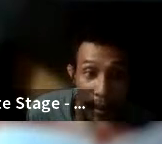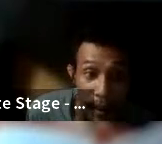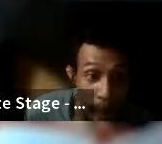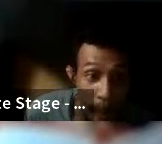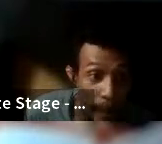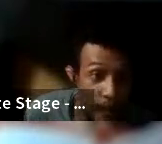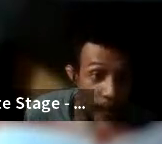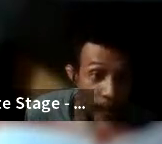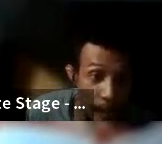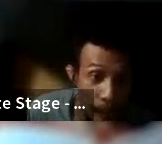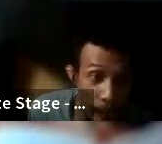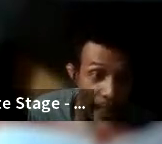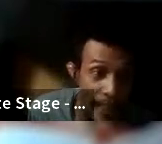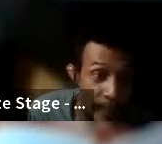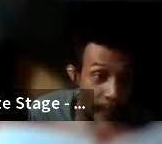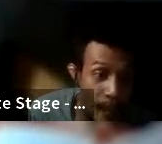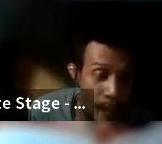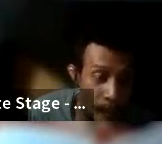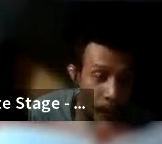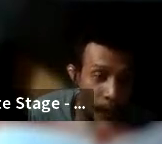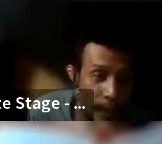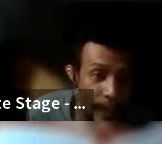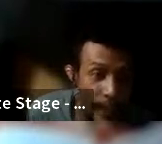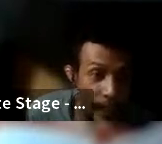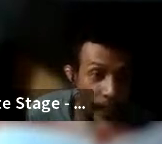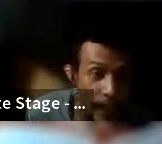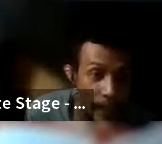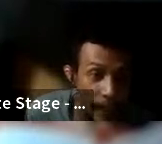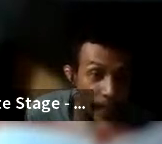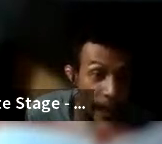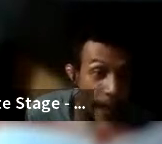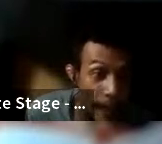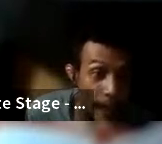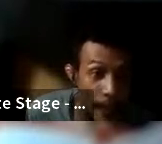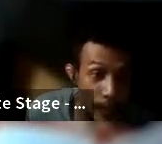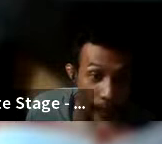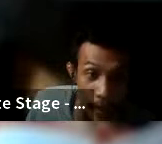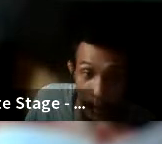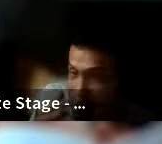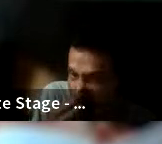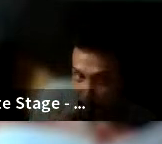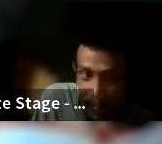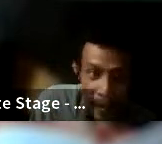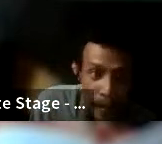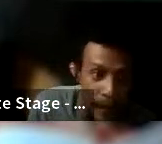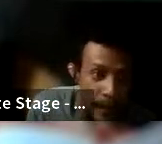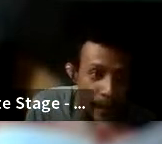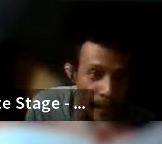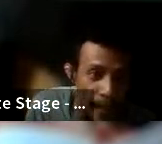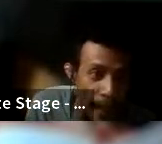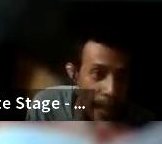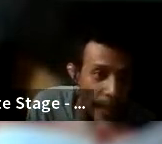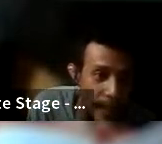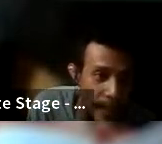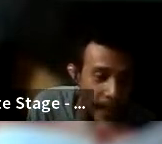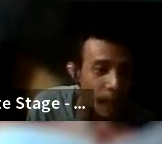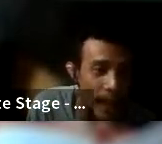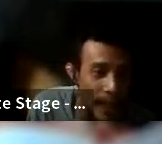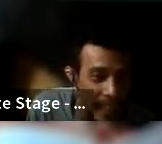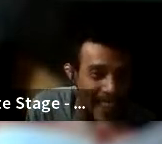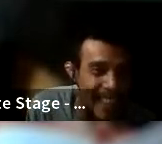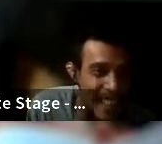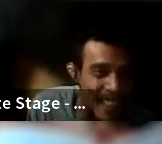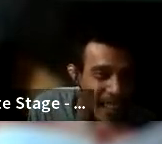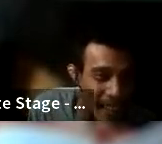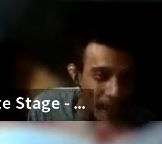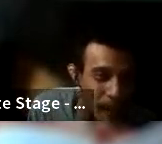apa namanya fase pre-disasternya bukan di DR-nya jadi ya gak